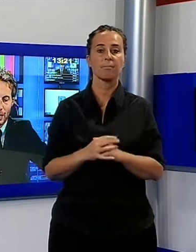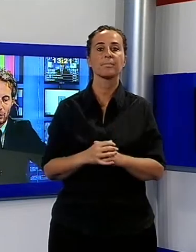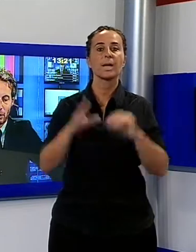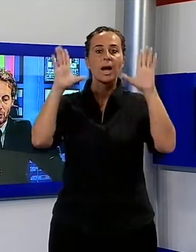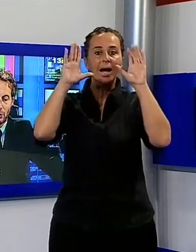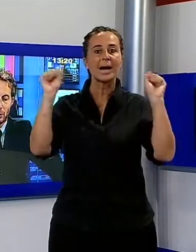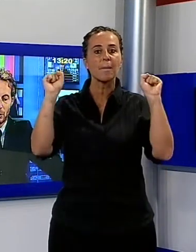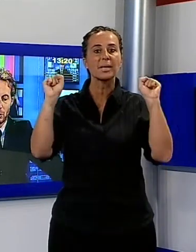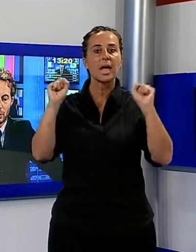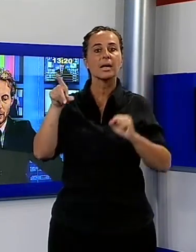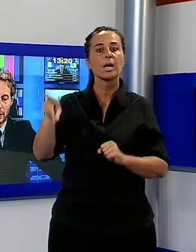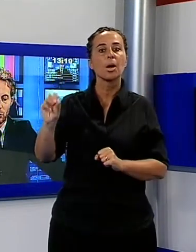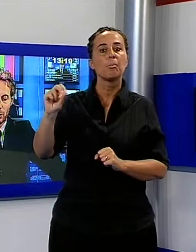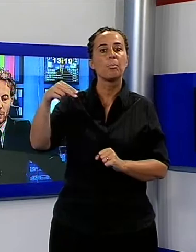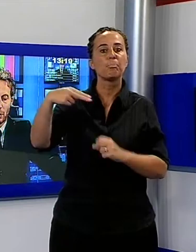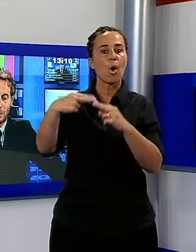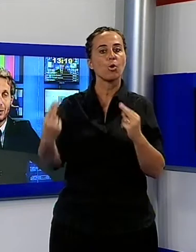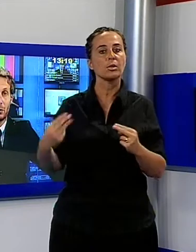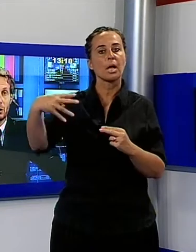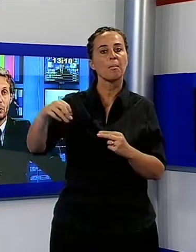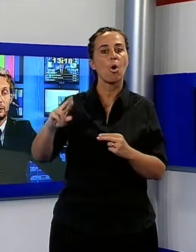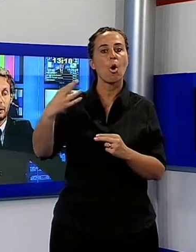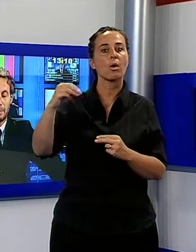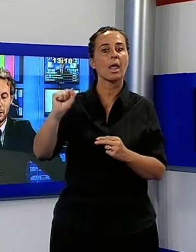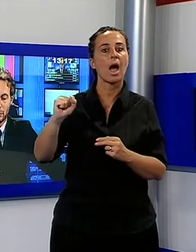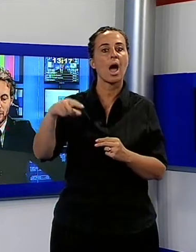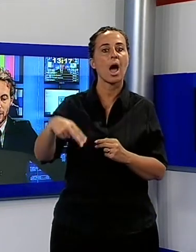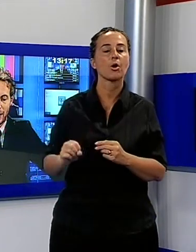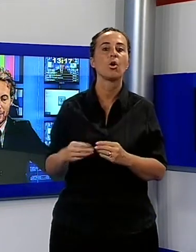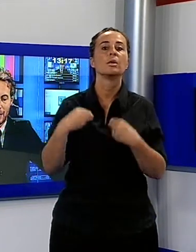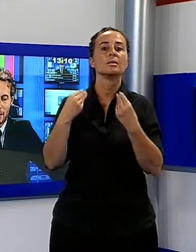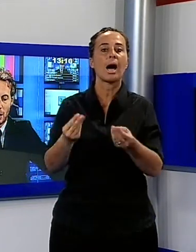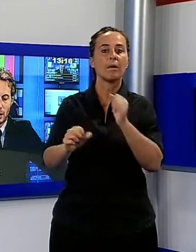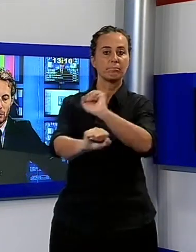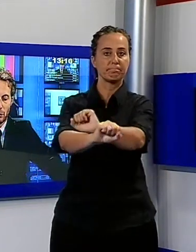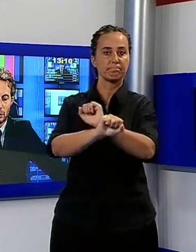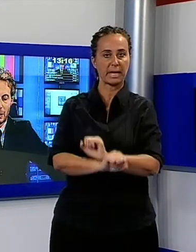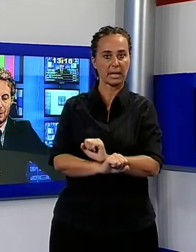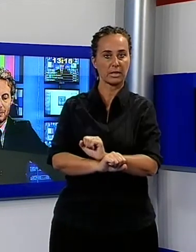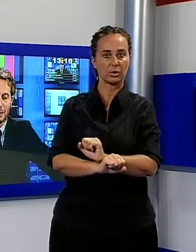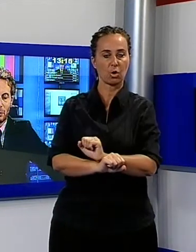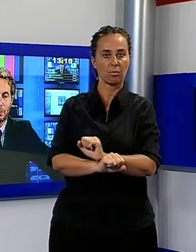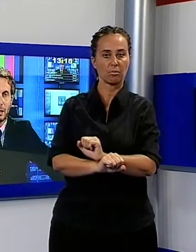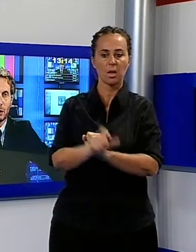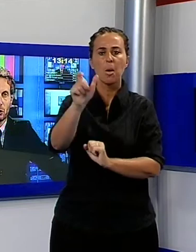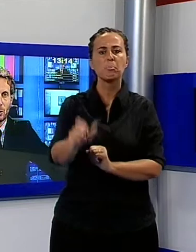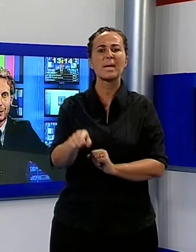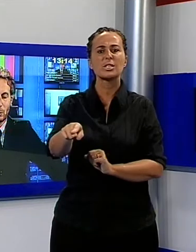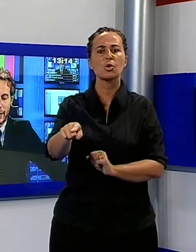hanno eseguito l'ordine di carcerazione messo dalla Corte di Appello di Firenze nei confronti di Massimiliano Bini, 52 anni,